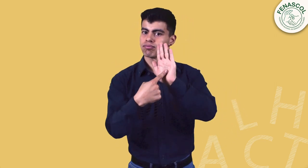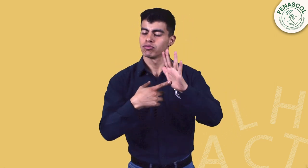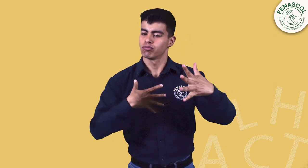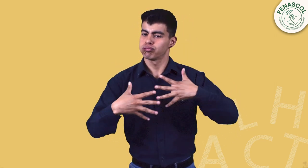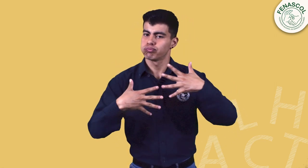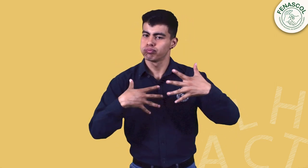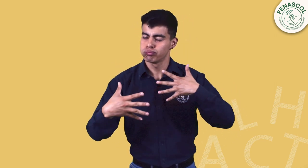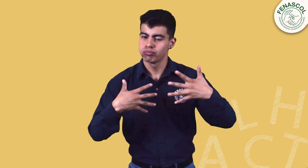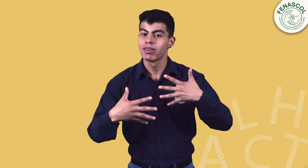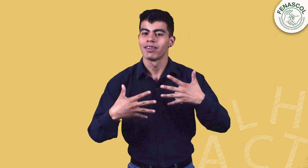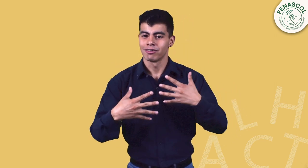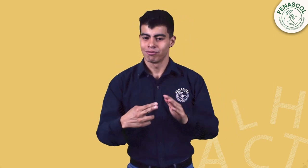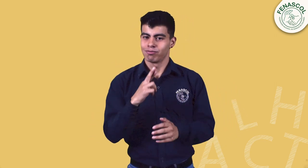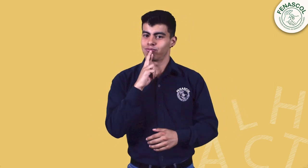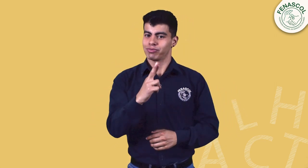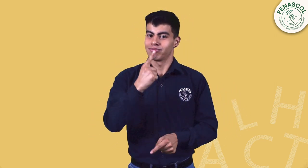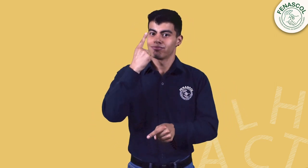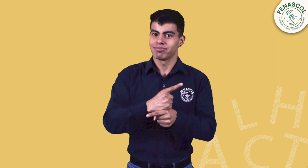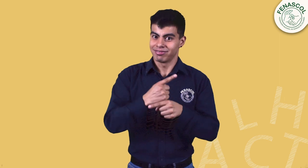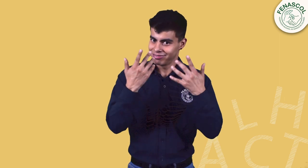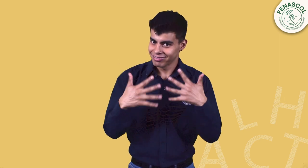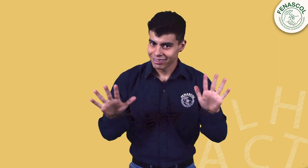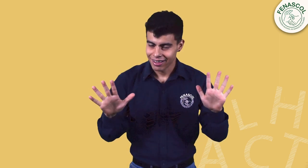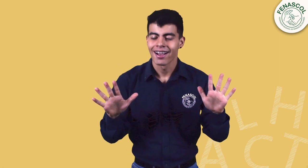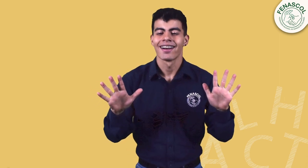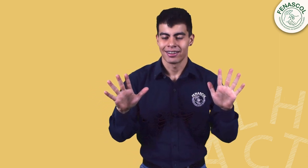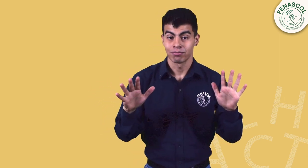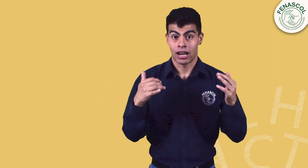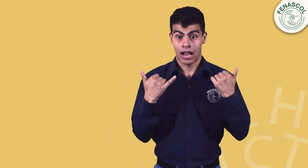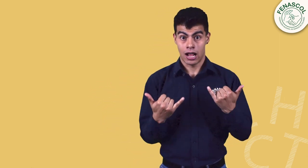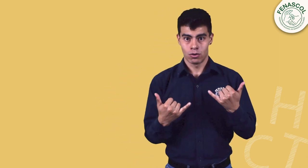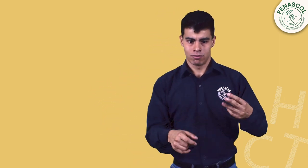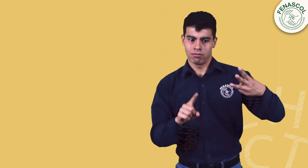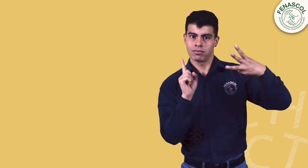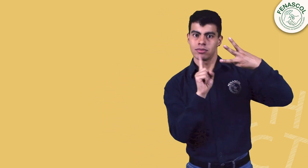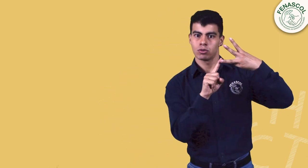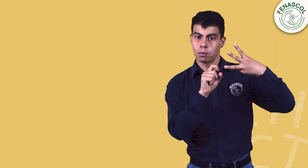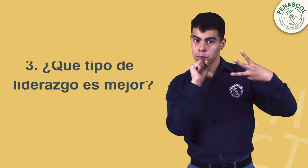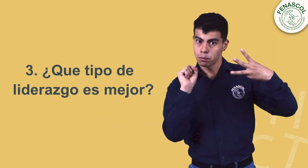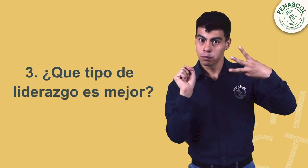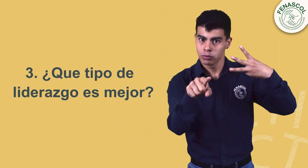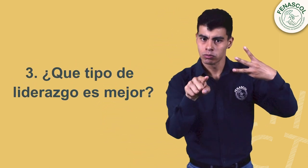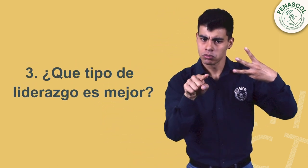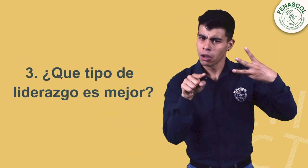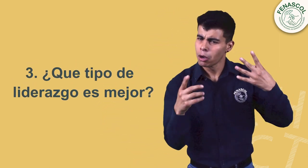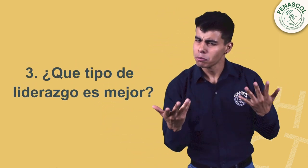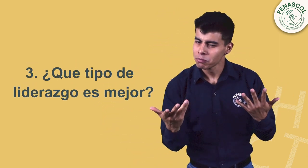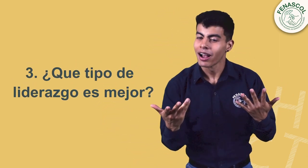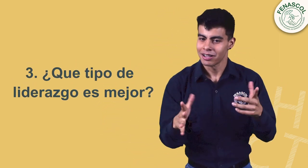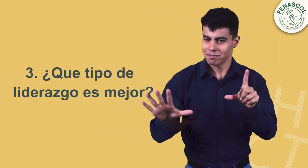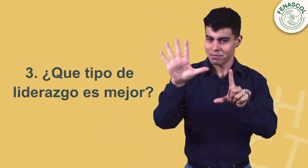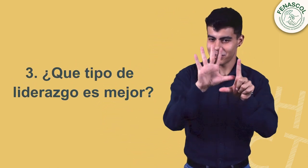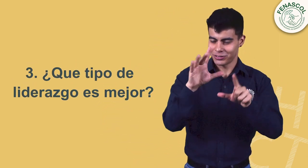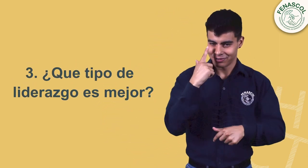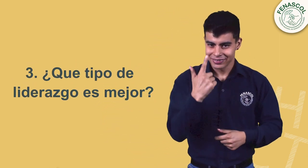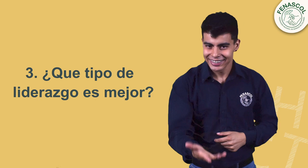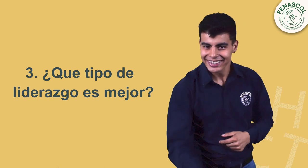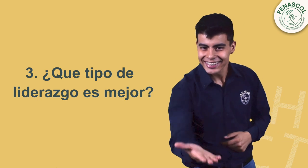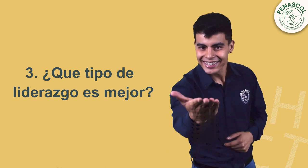por medio de una escenificación. El día de hoy vamos a dar respuesta a la tercera pregunta. ¿Qué tipo de liderazgo es mejor? Miremos el siguiente video.